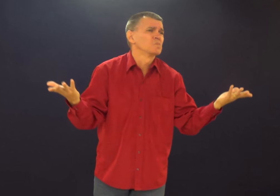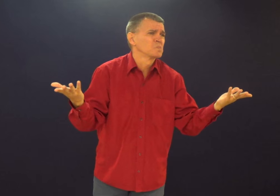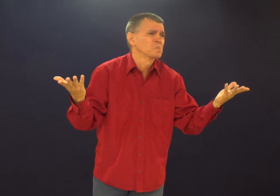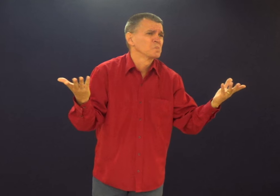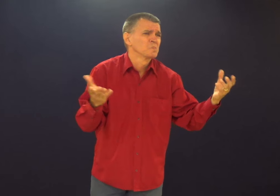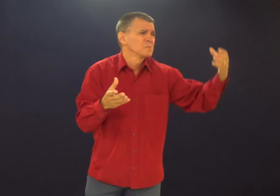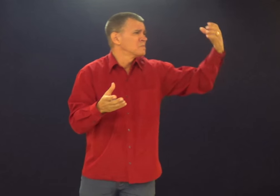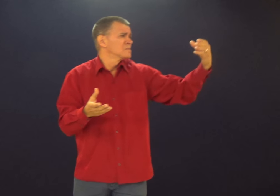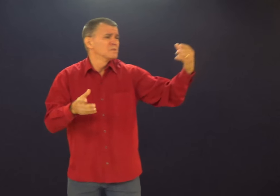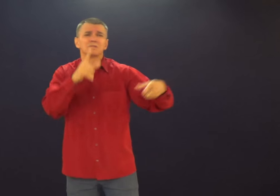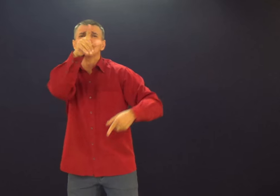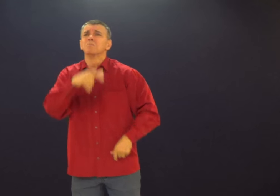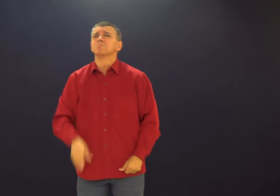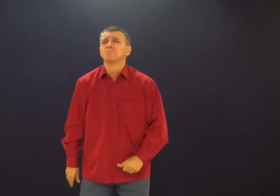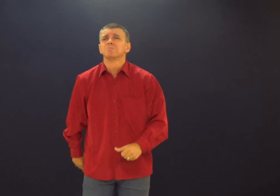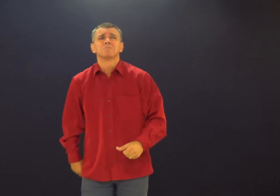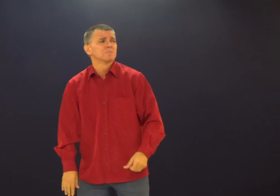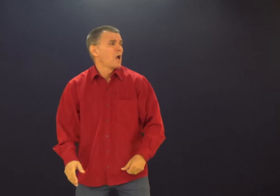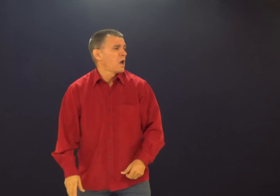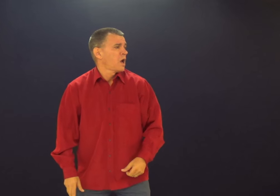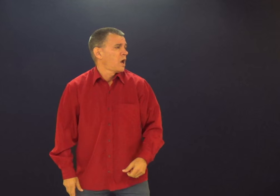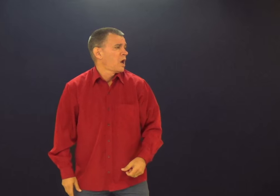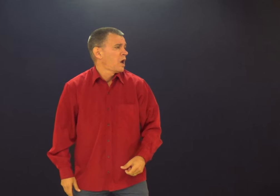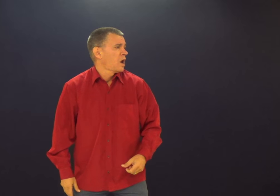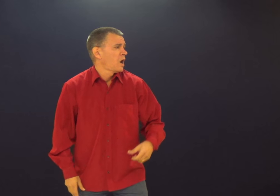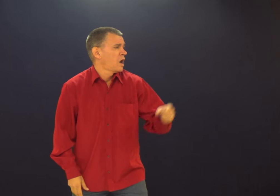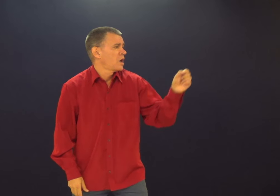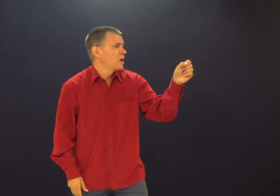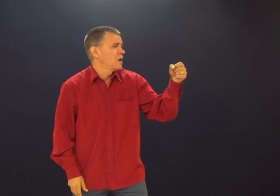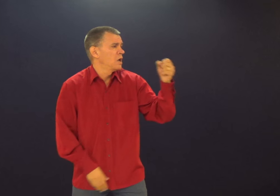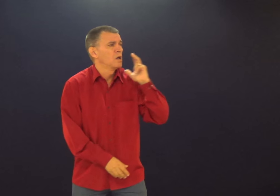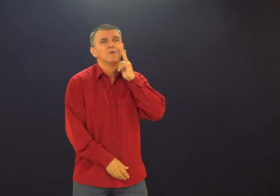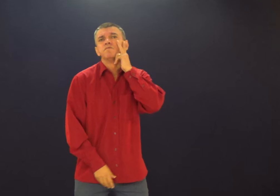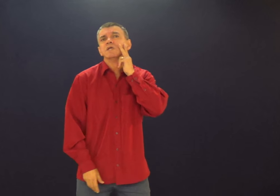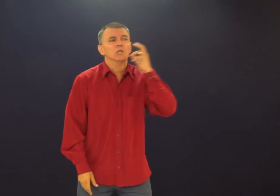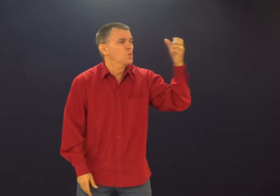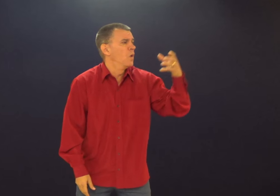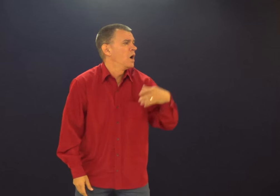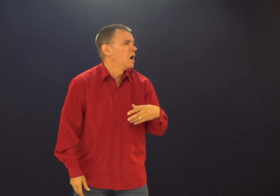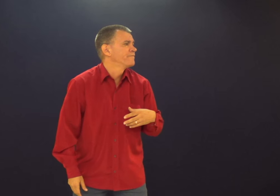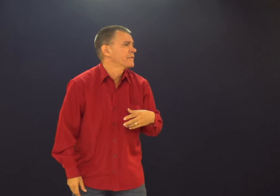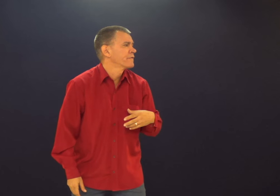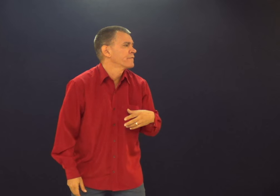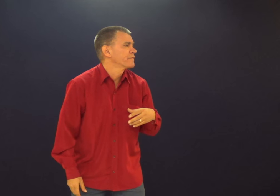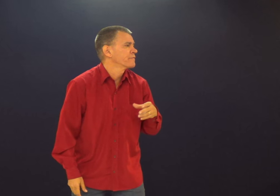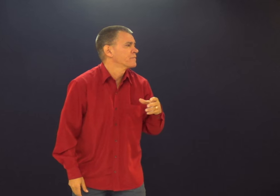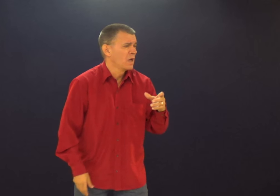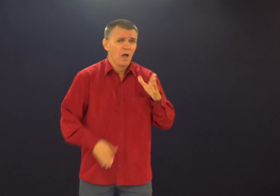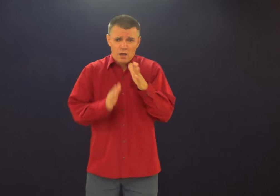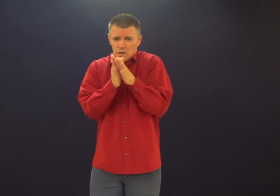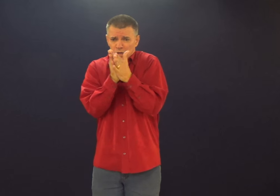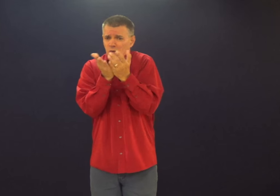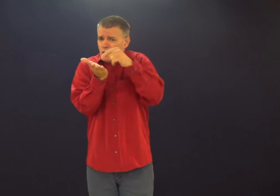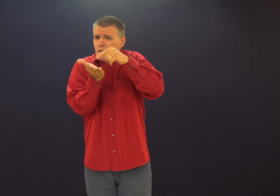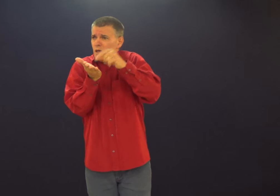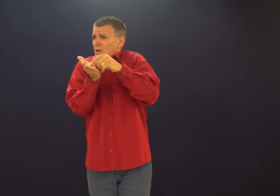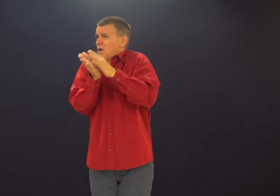Mas como é aplicar essa vontade da carne? Porque aparece uma coisa... Uma taça de vinho. Uma taça.